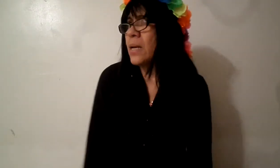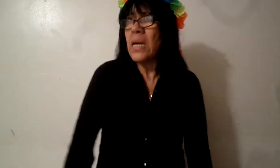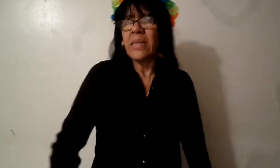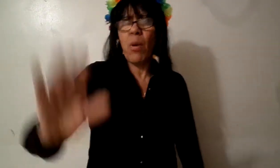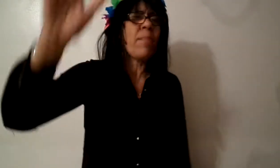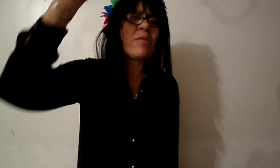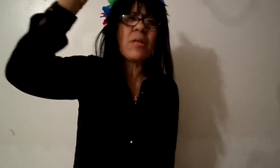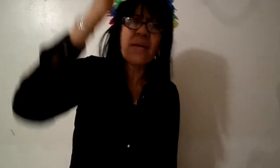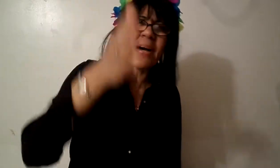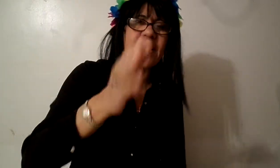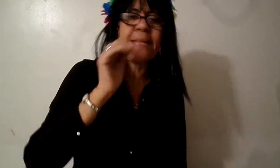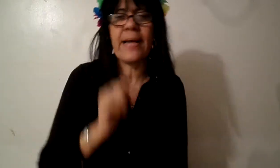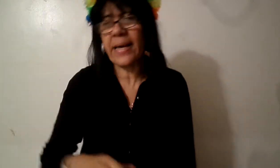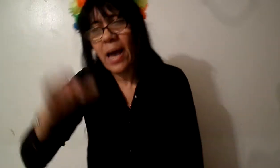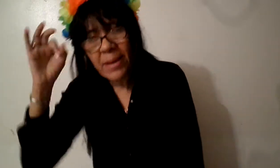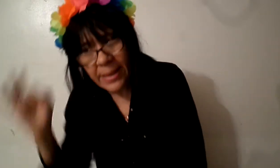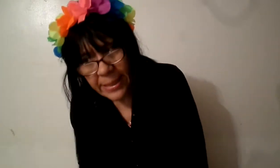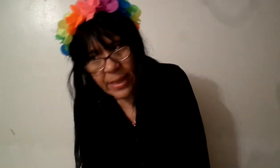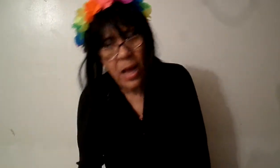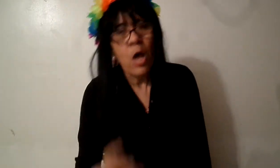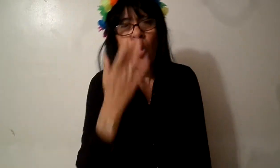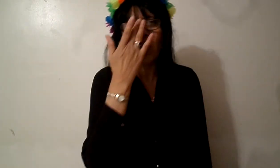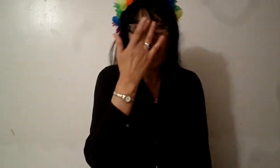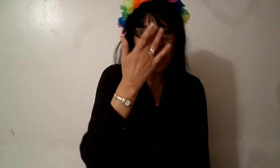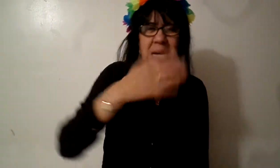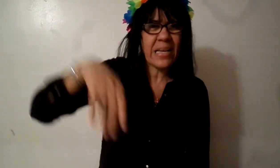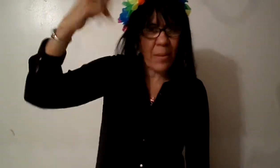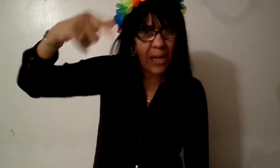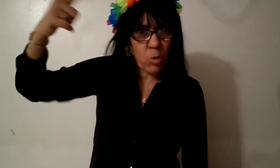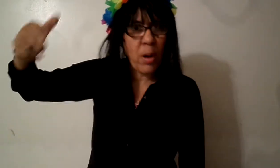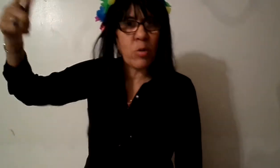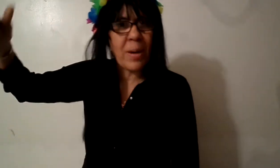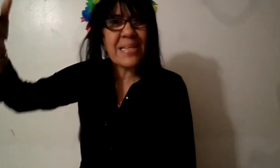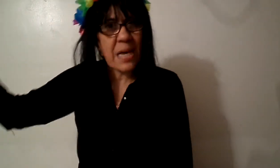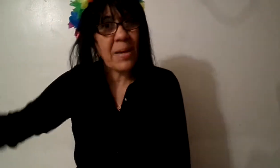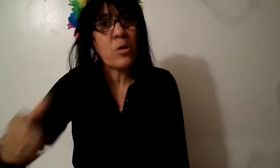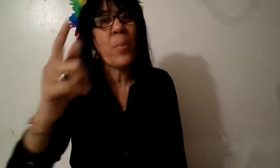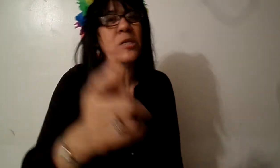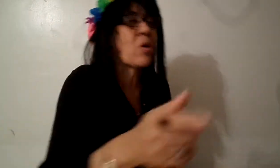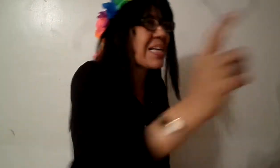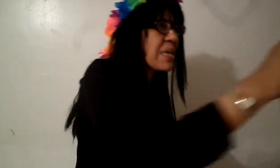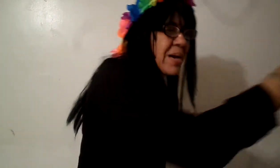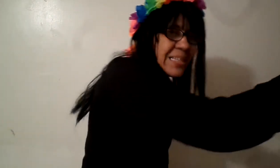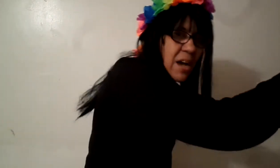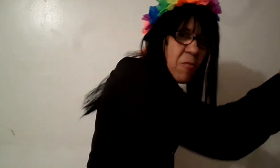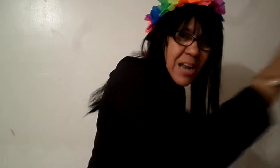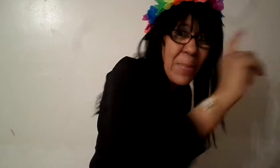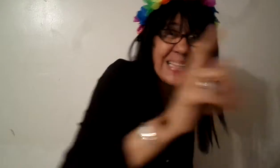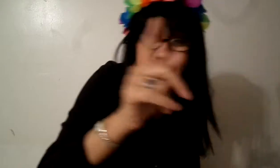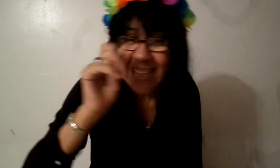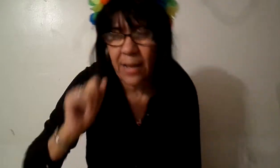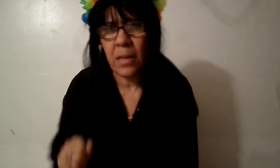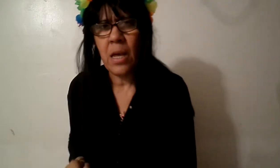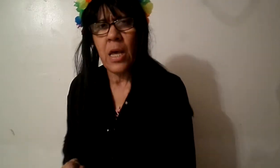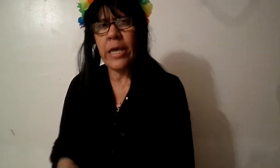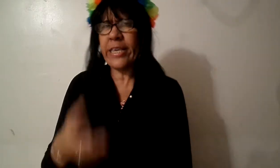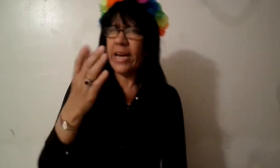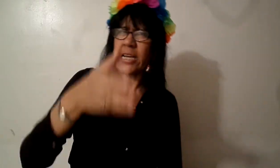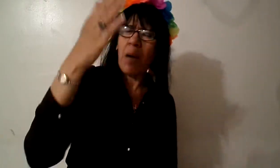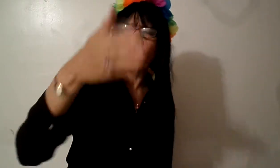estamos hablando del evangelista que es evangelista una persona que lleva las nuevas nuevas de salvación pero son las almas que están afuera perdidas y quien es las buenas